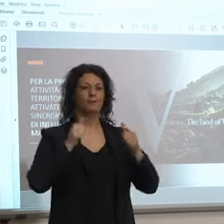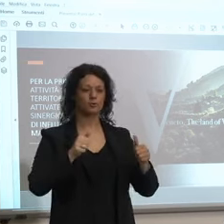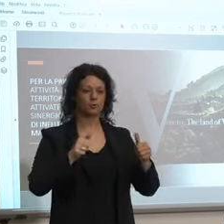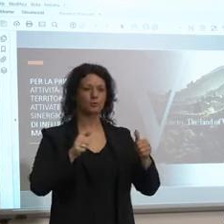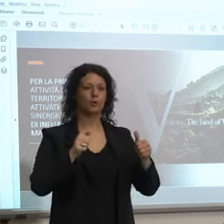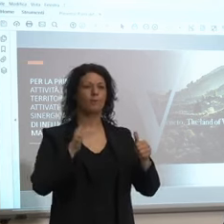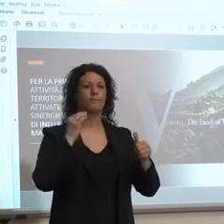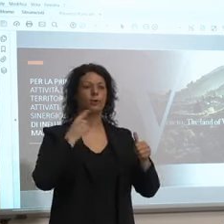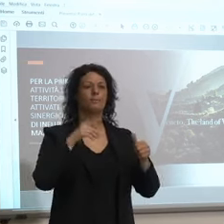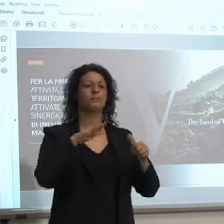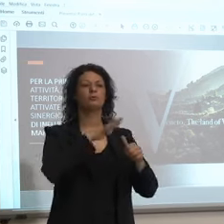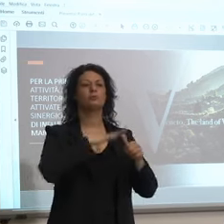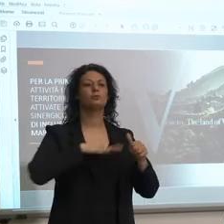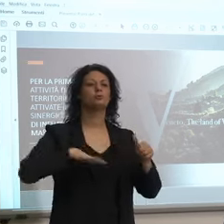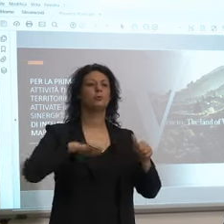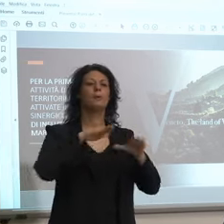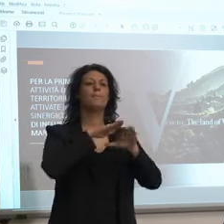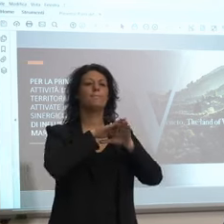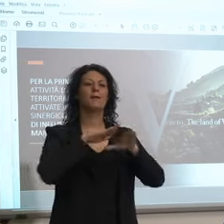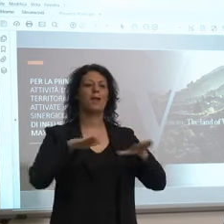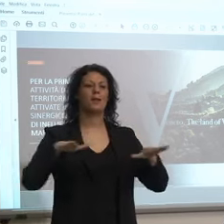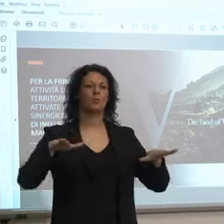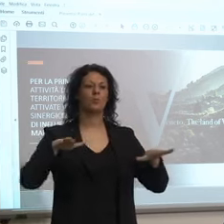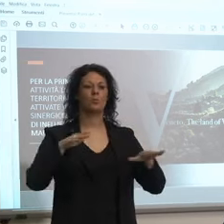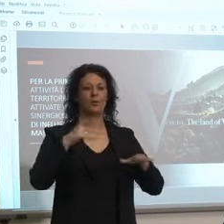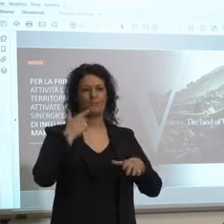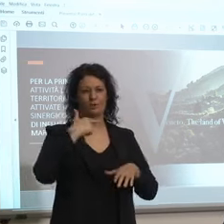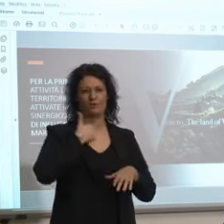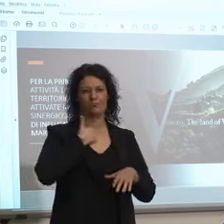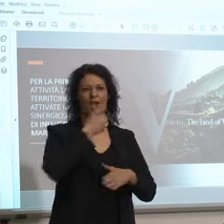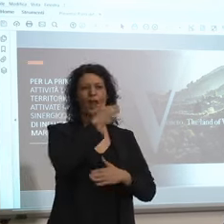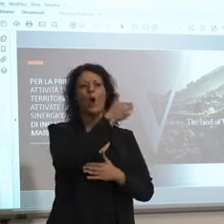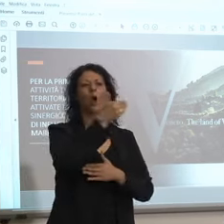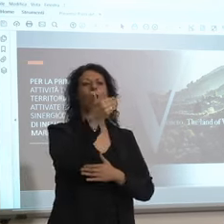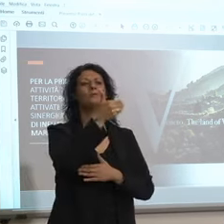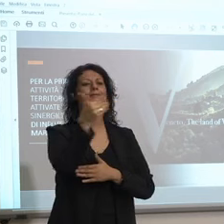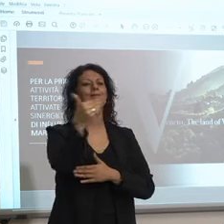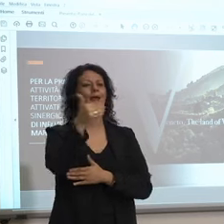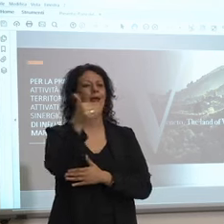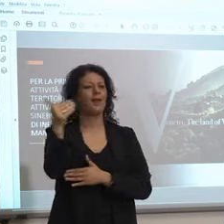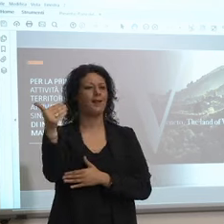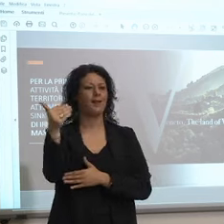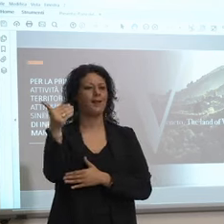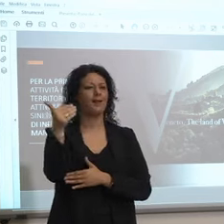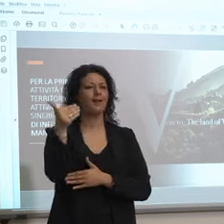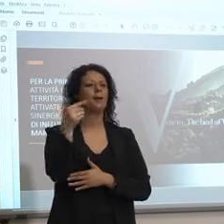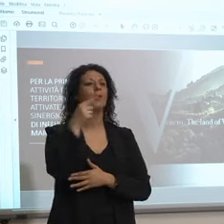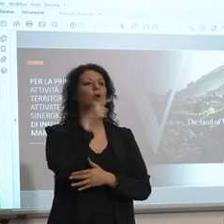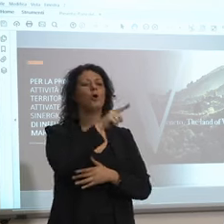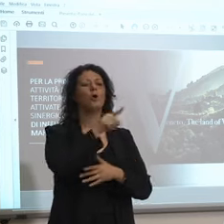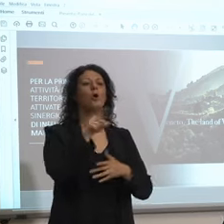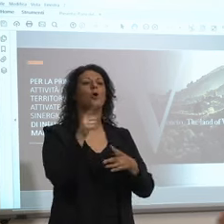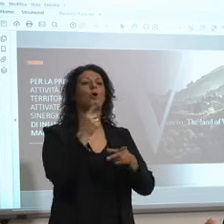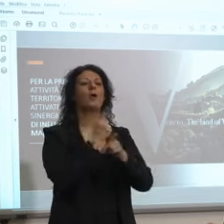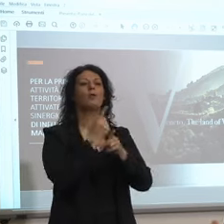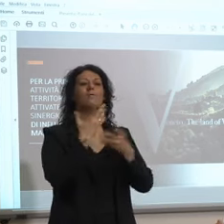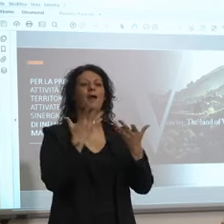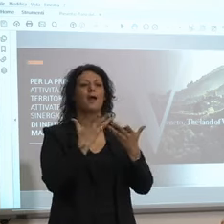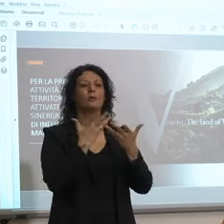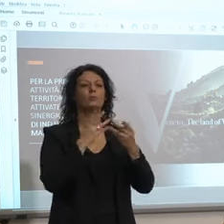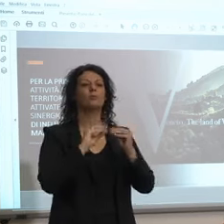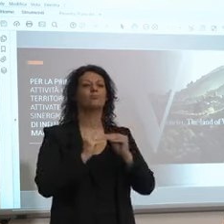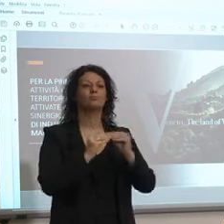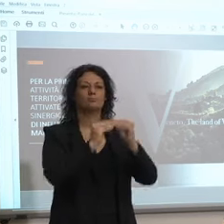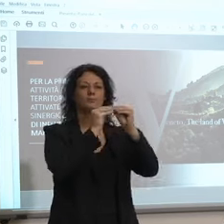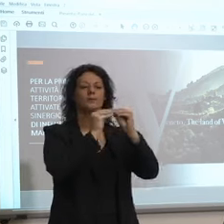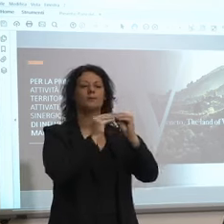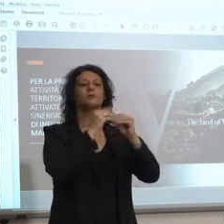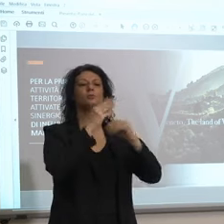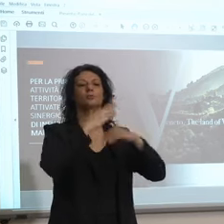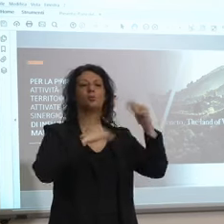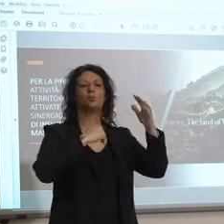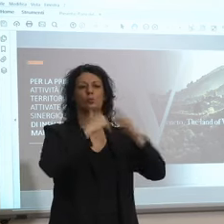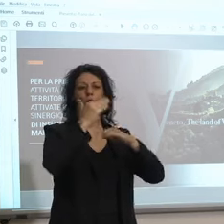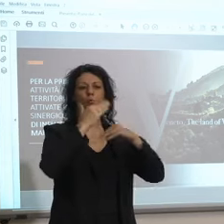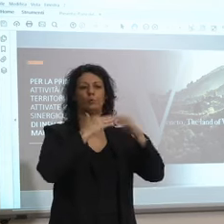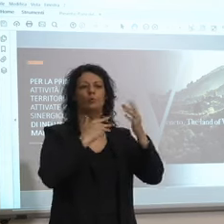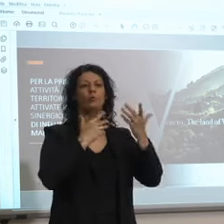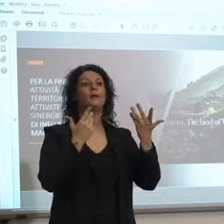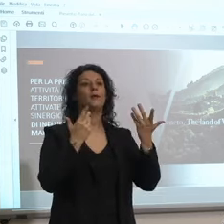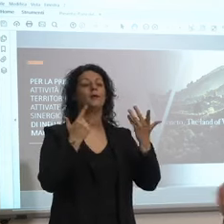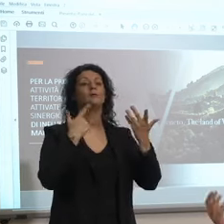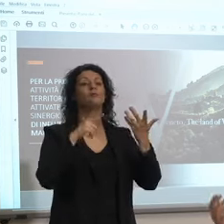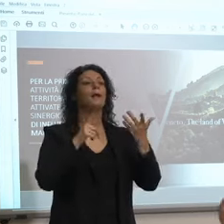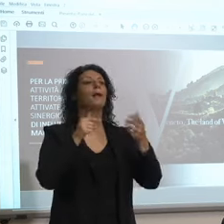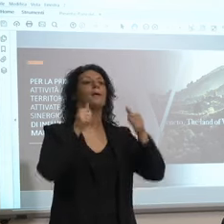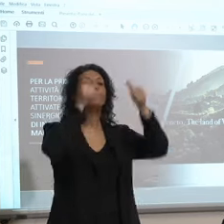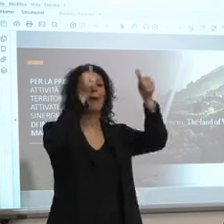e attività ricettive che avevano rinnovato le proprie strutture erano rimasti fuori dall'ultimo bando avevo messo 6